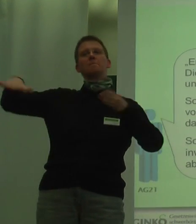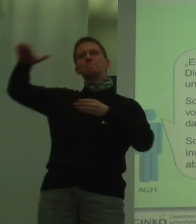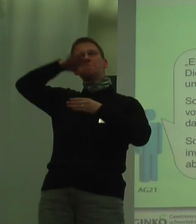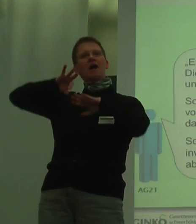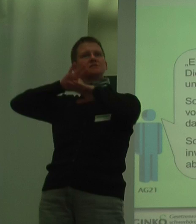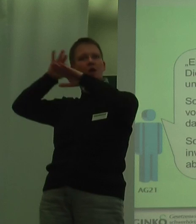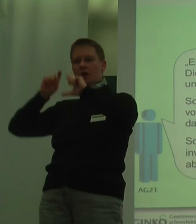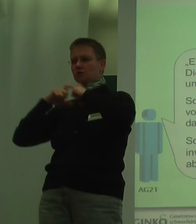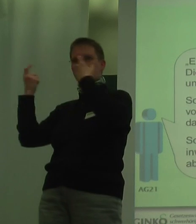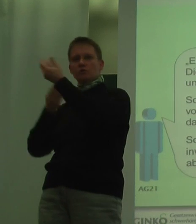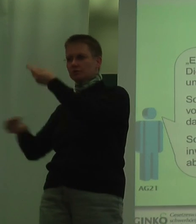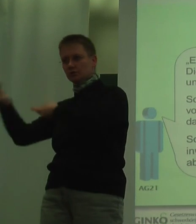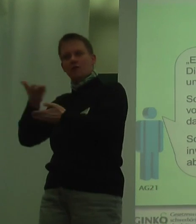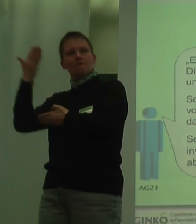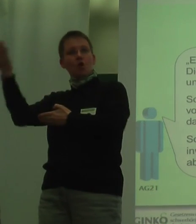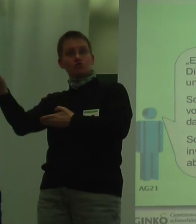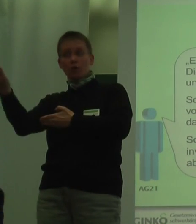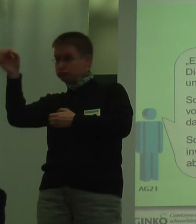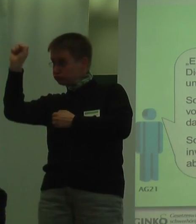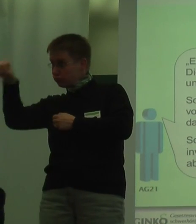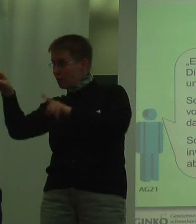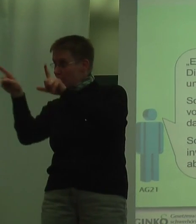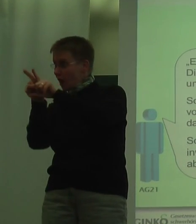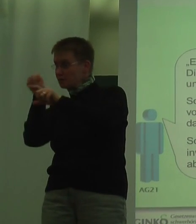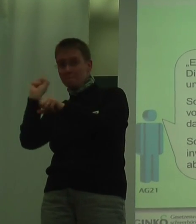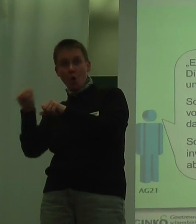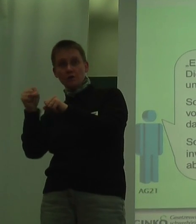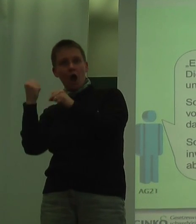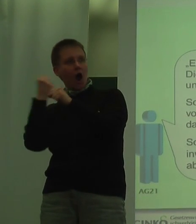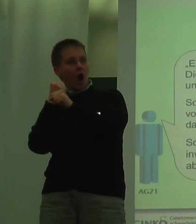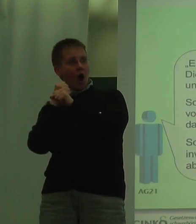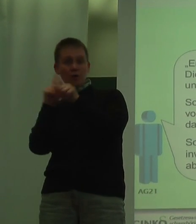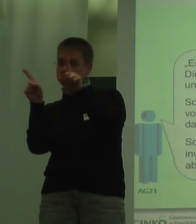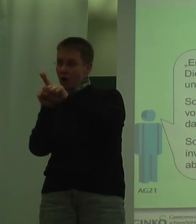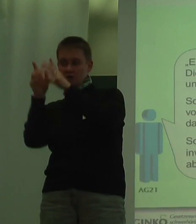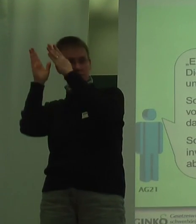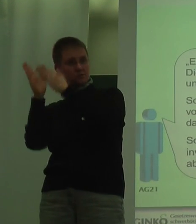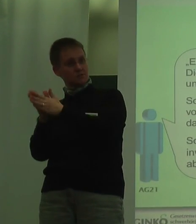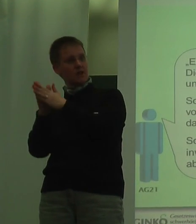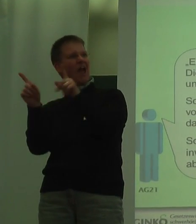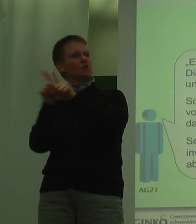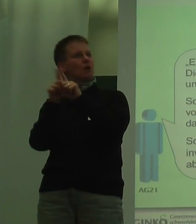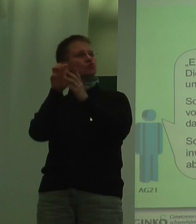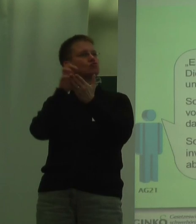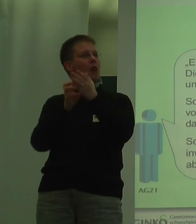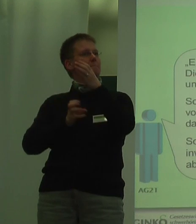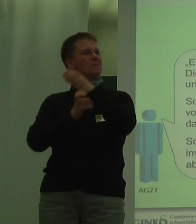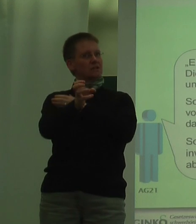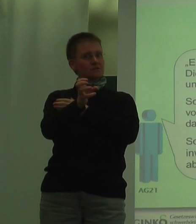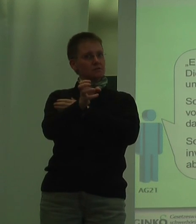einbringen. Sollten die Möglichkeiten bestehen und hätten wir vom Tätigkeitsfeld her auch eine entsprechende Stelle zu besetzen, dann wäre das